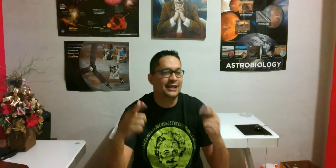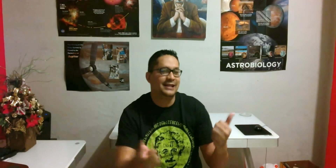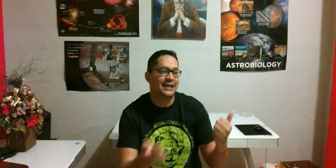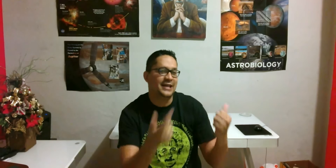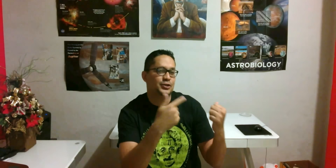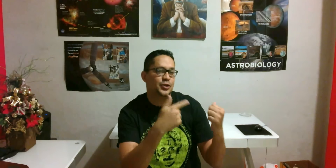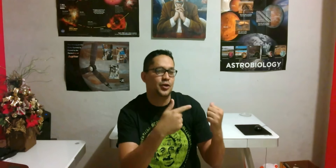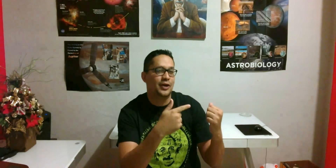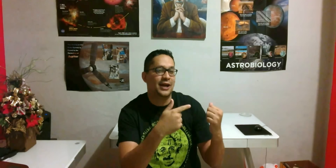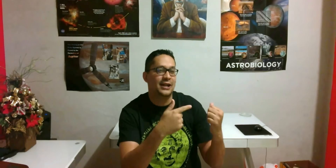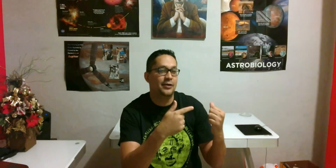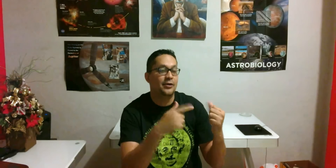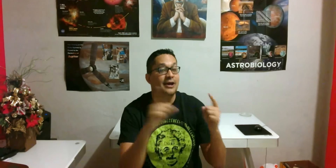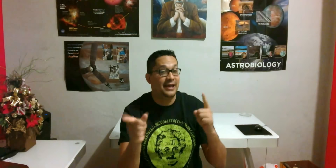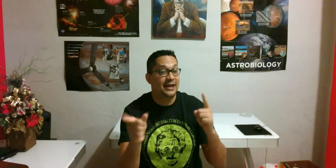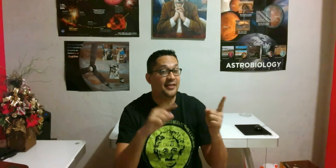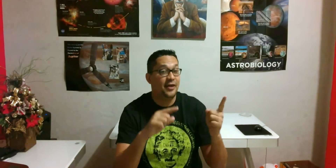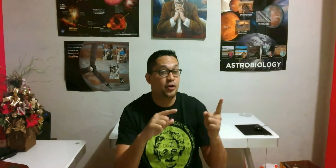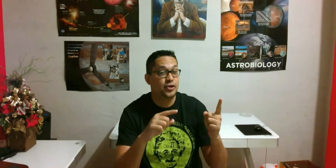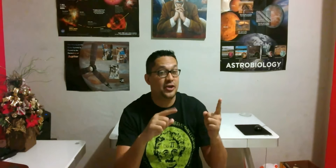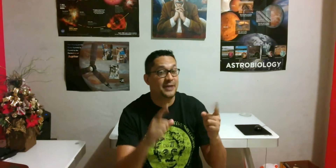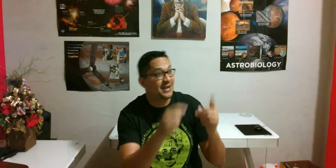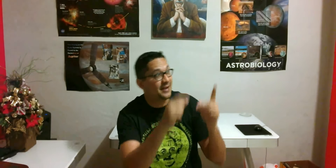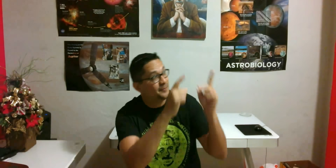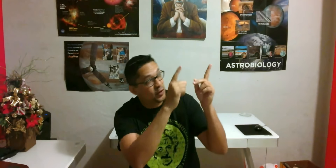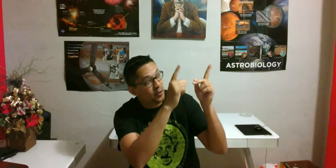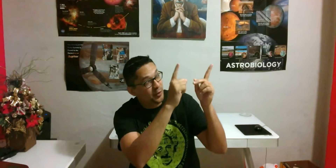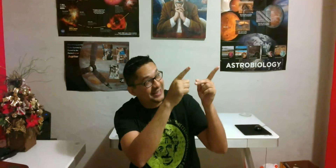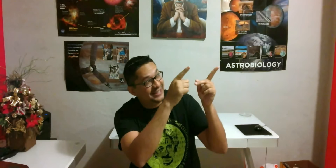que el que hizo Galileo, que era de 8 de aquí. Mira, como este.